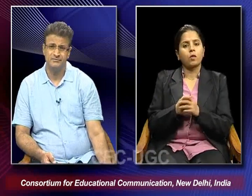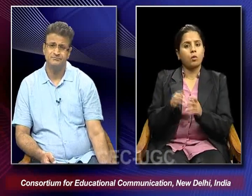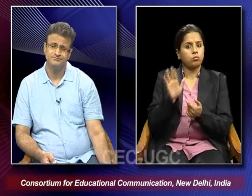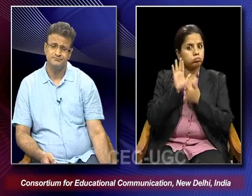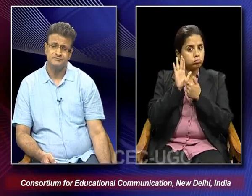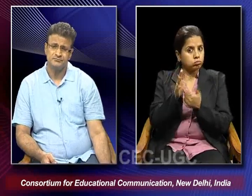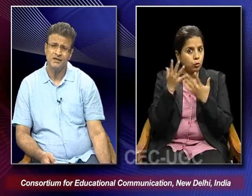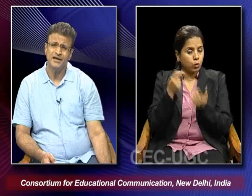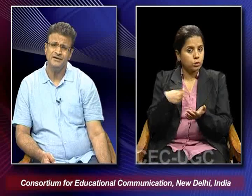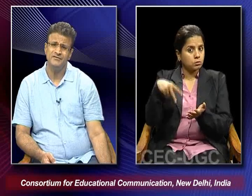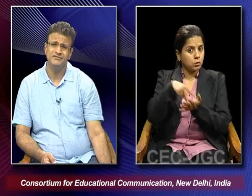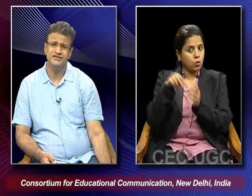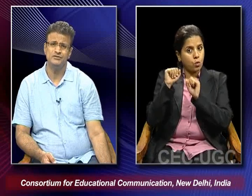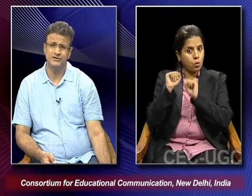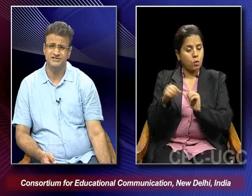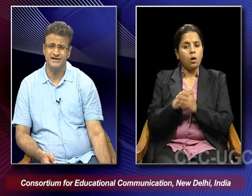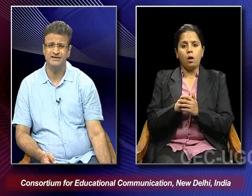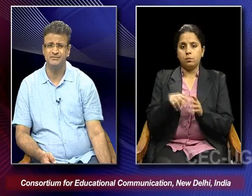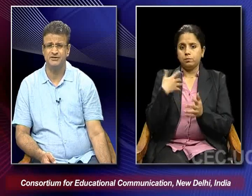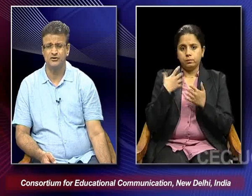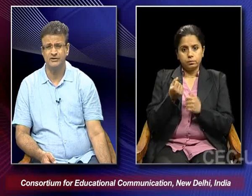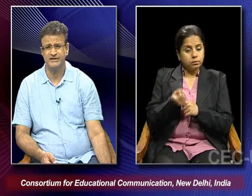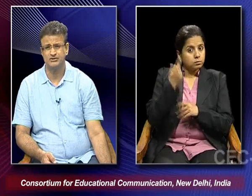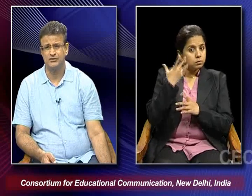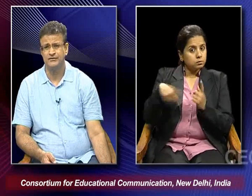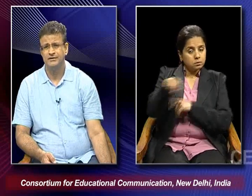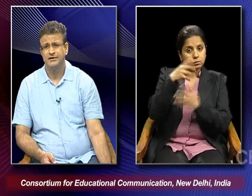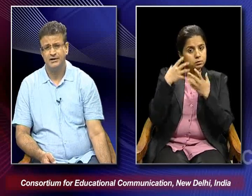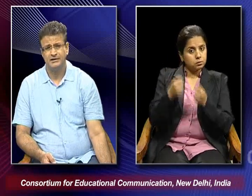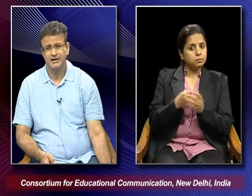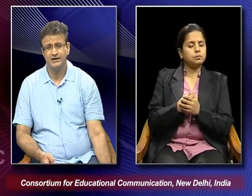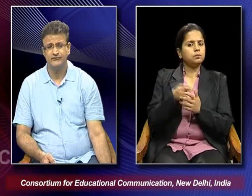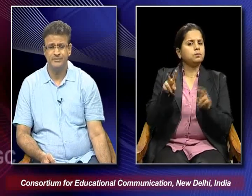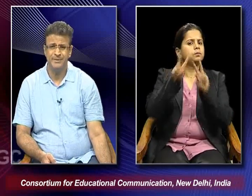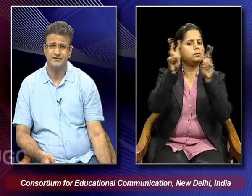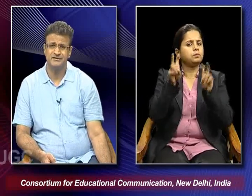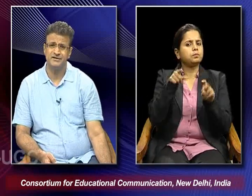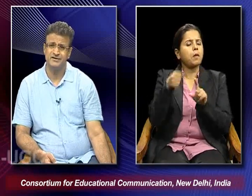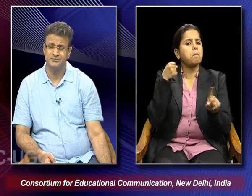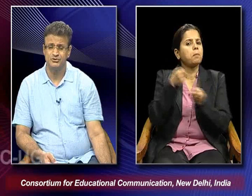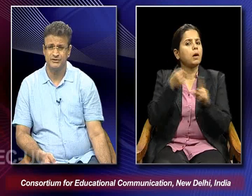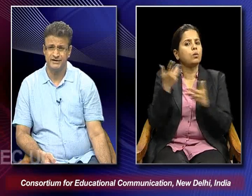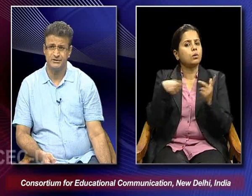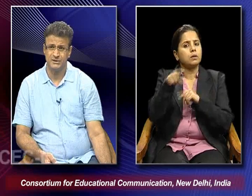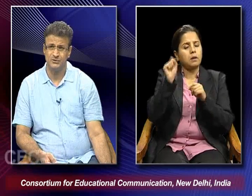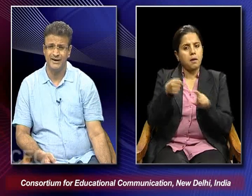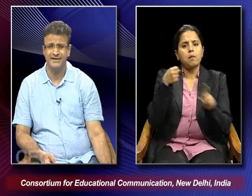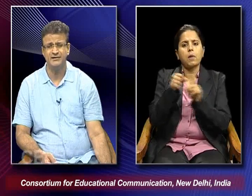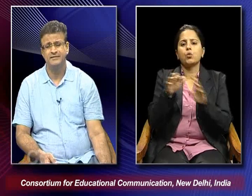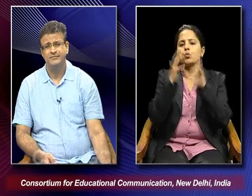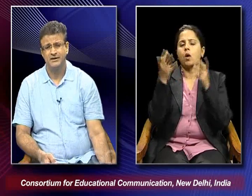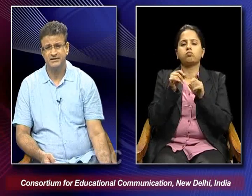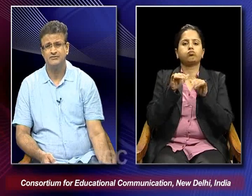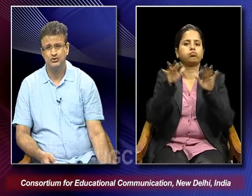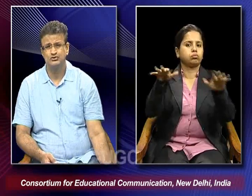them and when we tend to understand them in the context of the kind of impact they were able to create worldwide